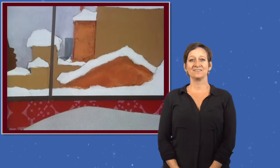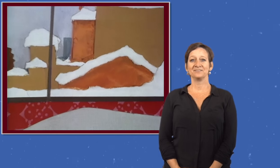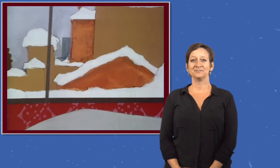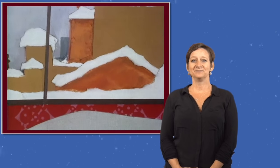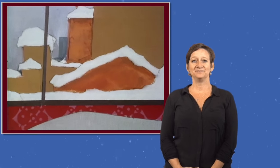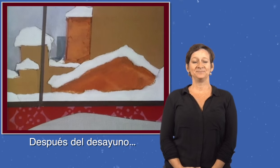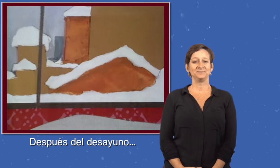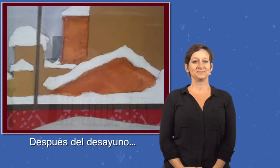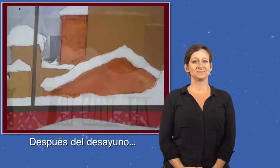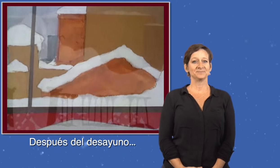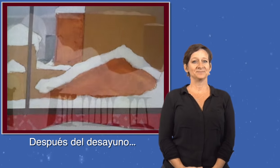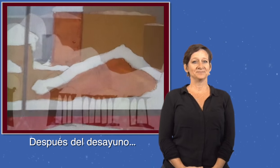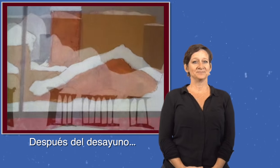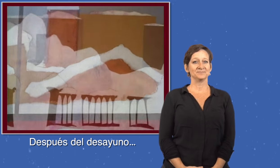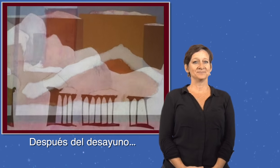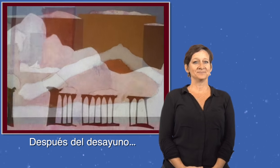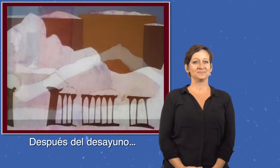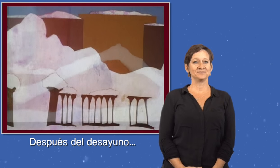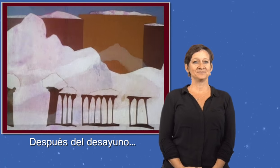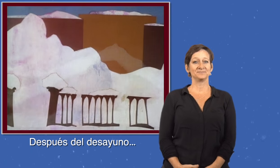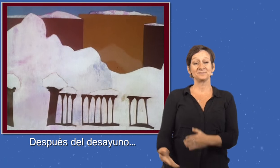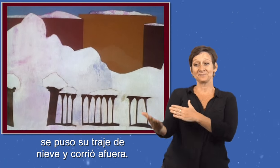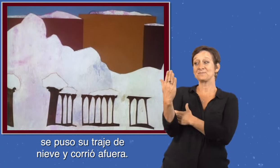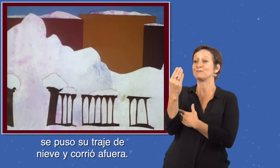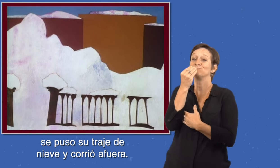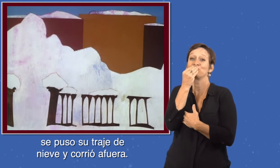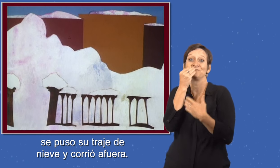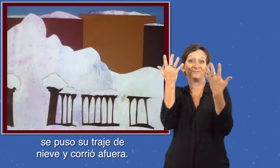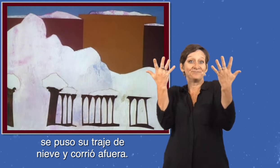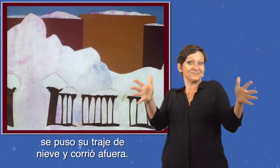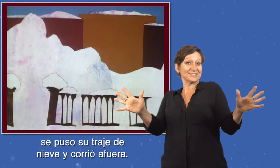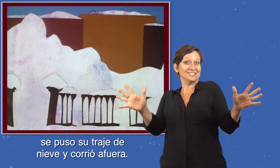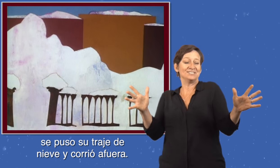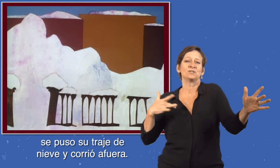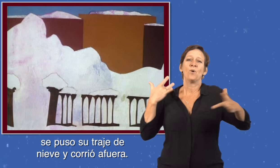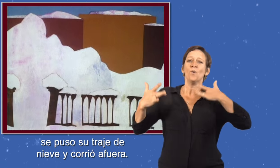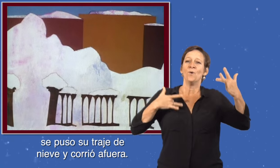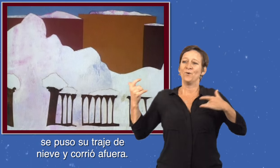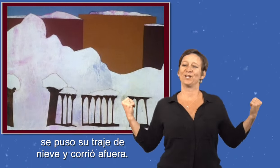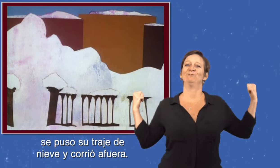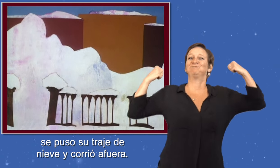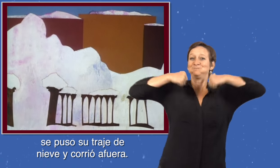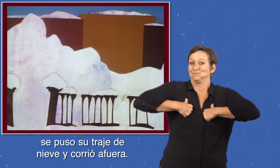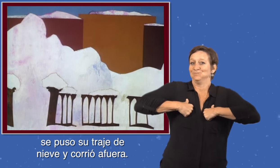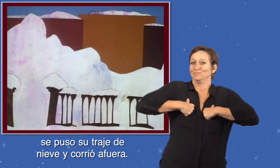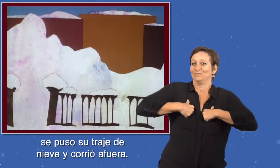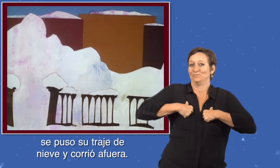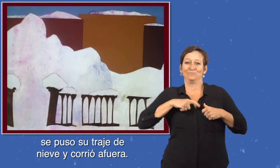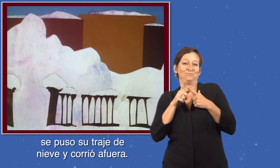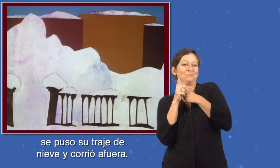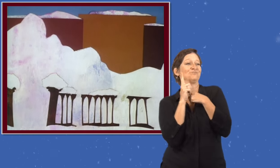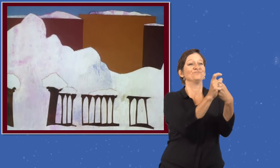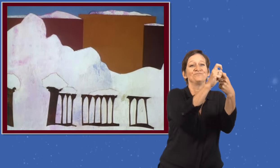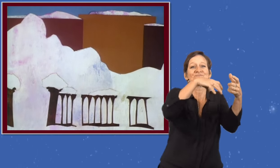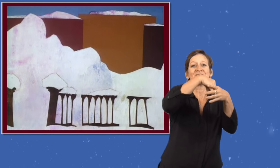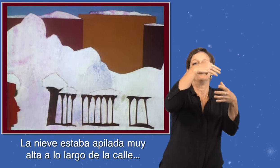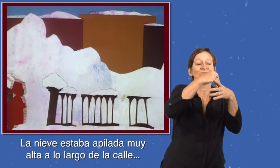Después del desayuno, se puso su traje de nieve y corrió afuera. La